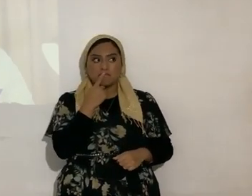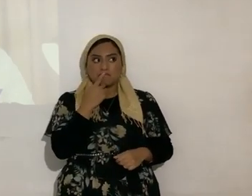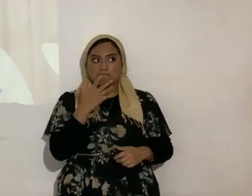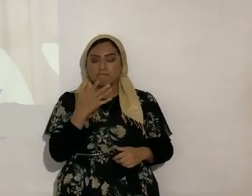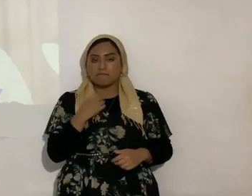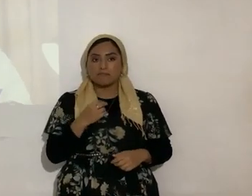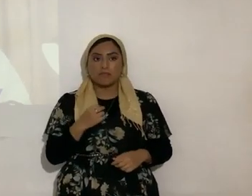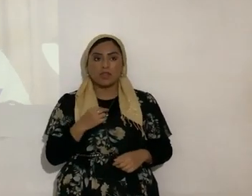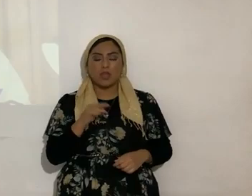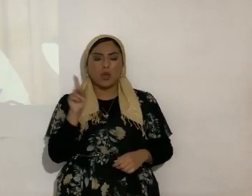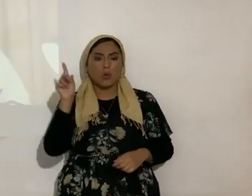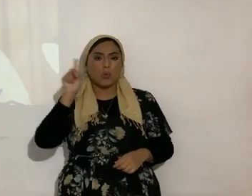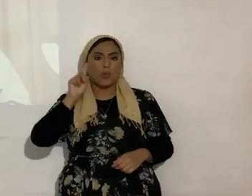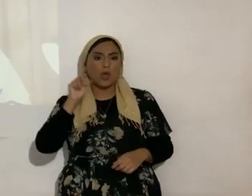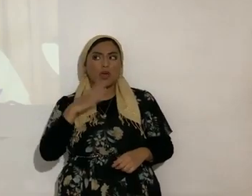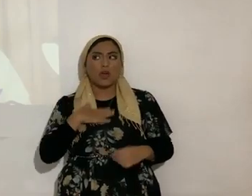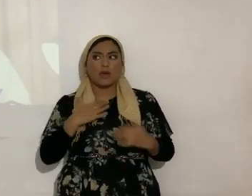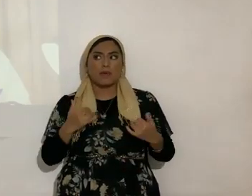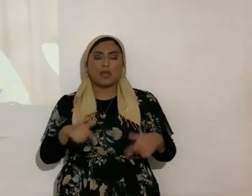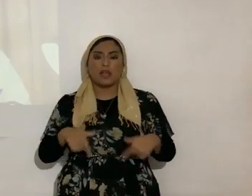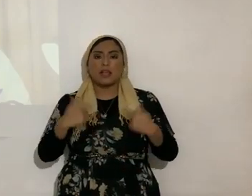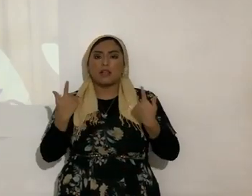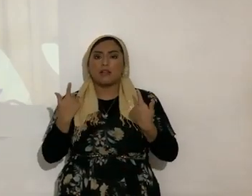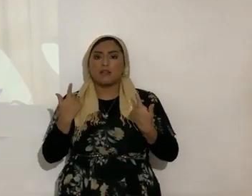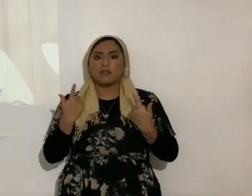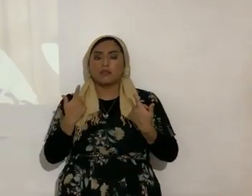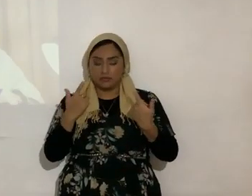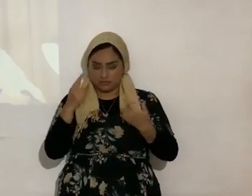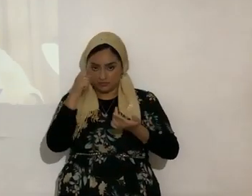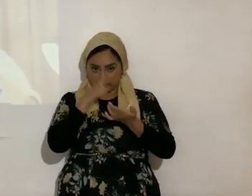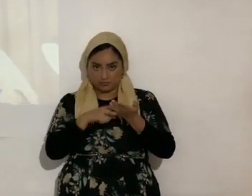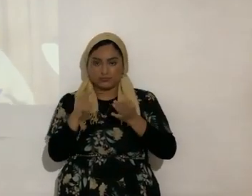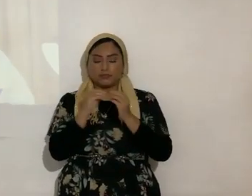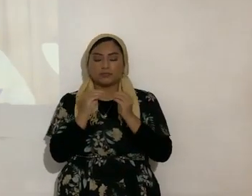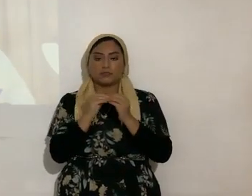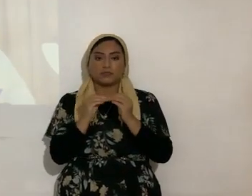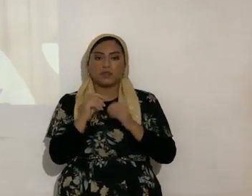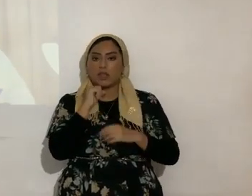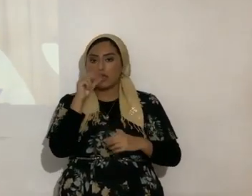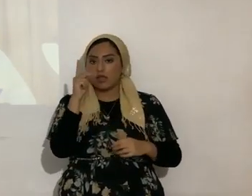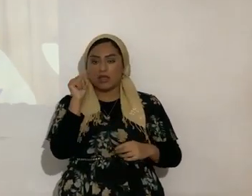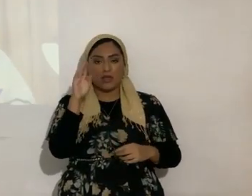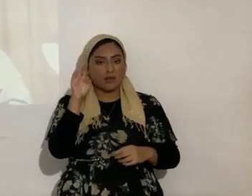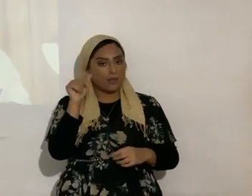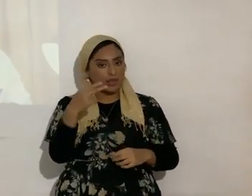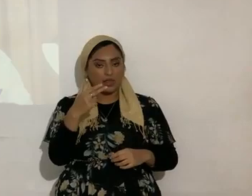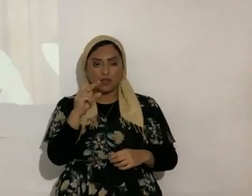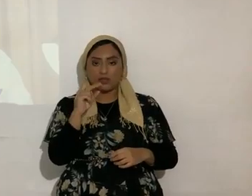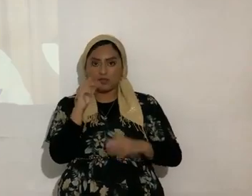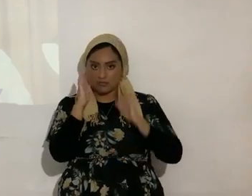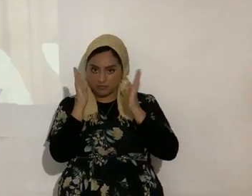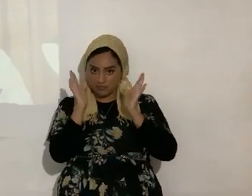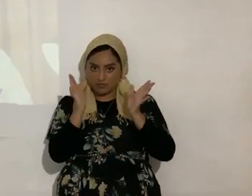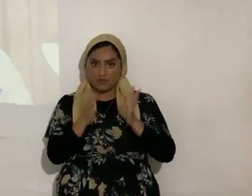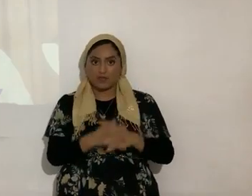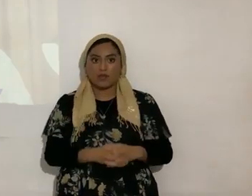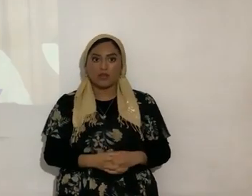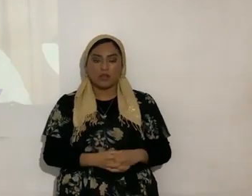en dónde estoy viviendo? A ver, vamos a abarcar más cosas, esto no es cábala, pongan atención, una cosa es que tú